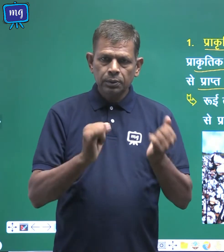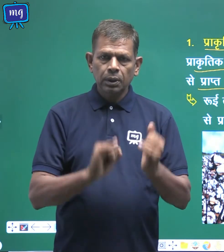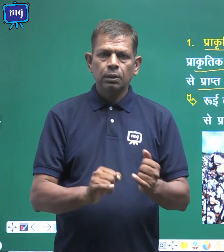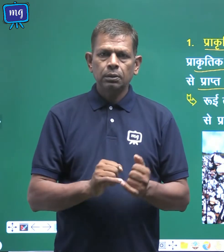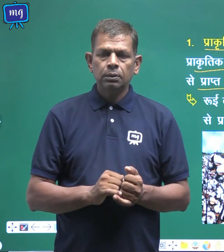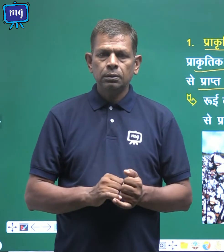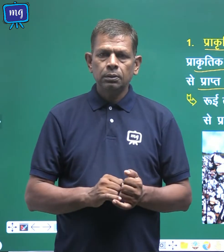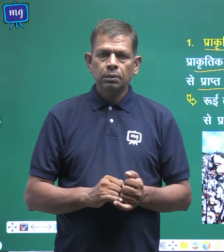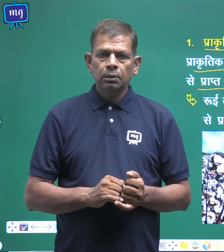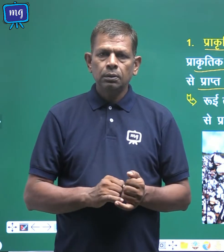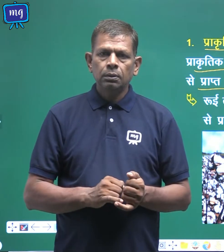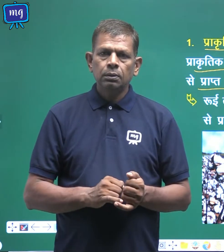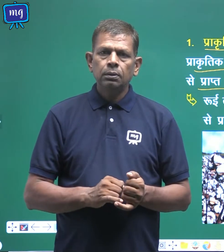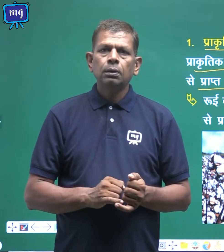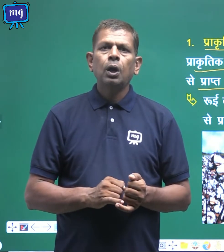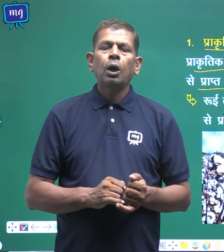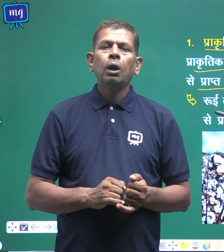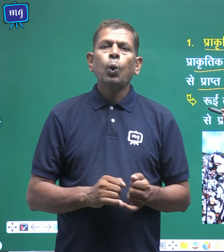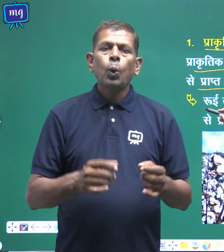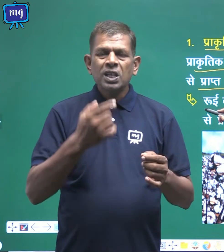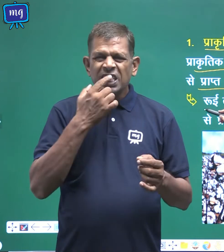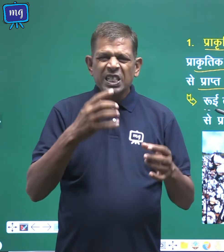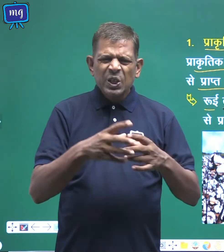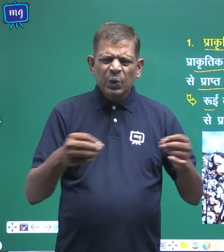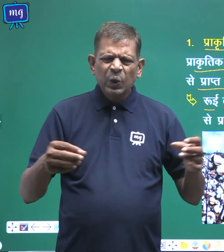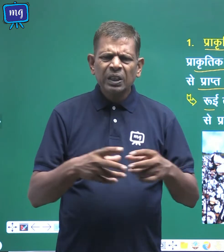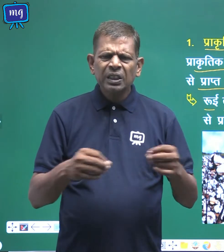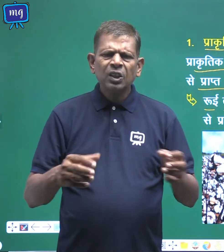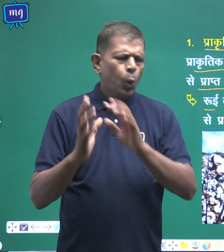हैं रुई तथा जूट